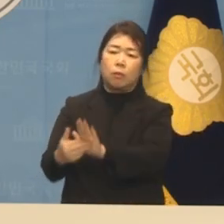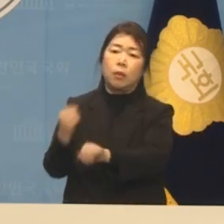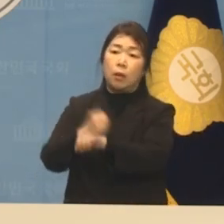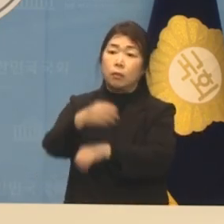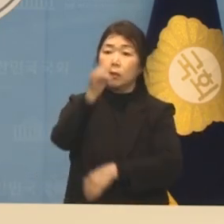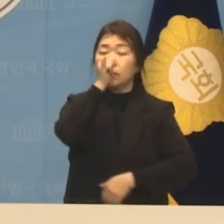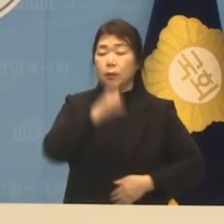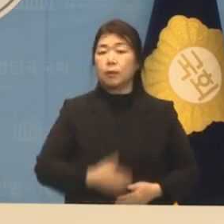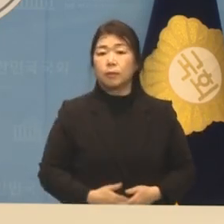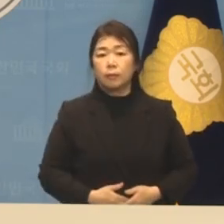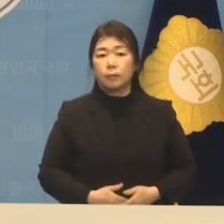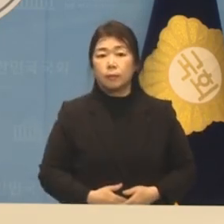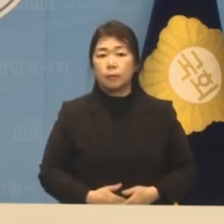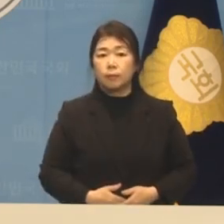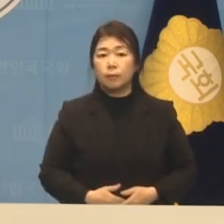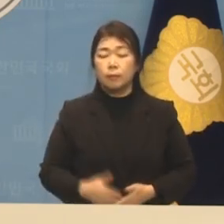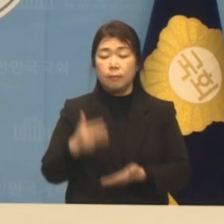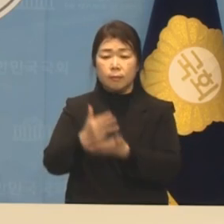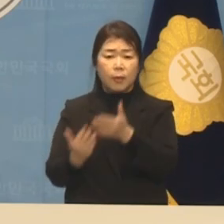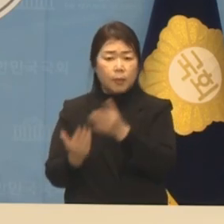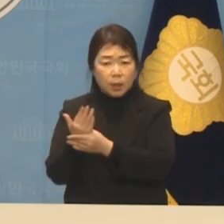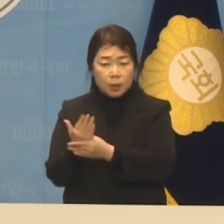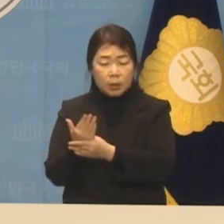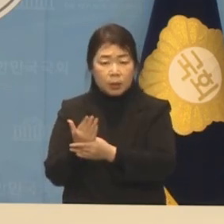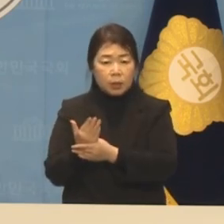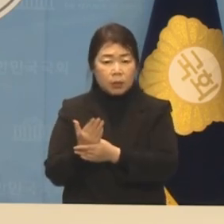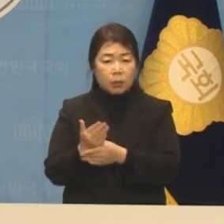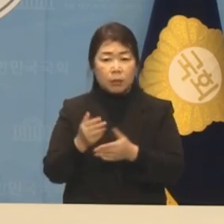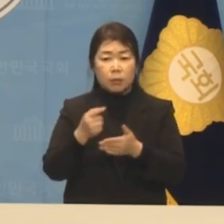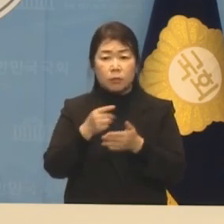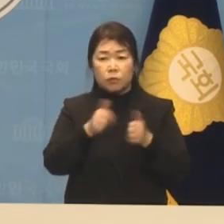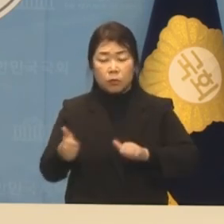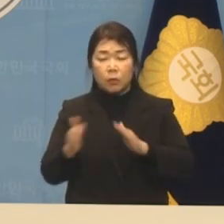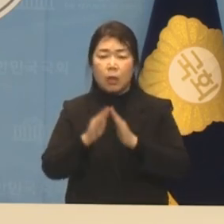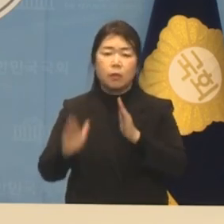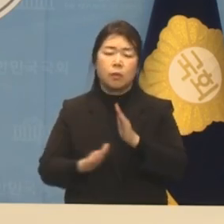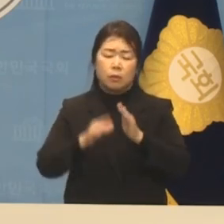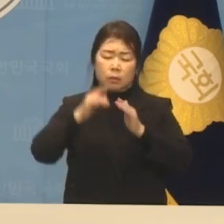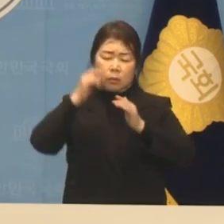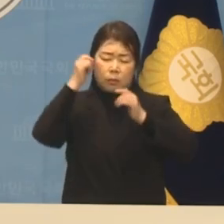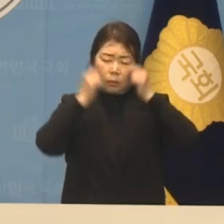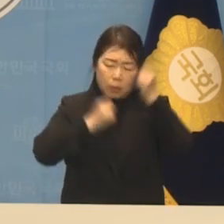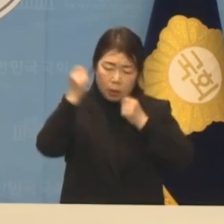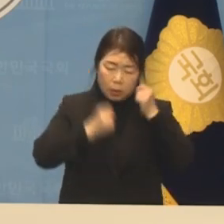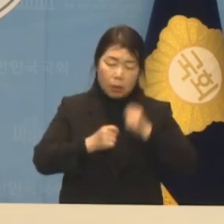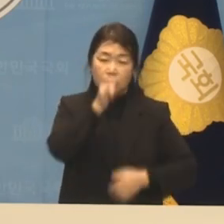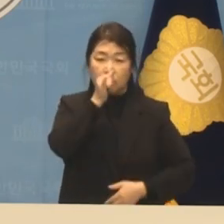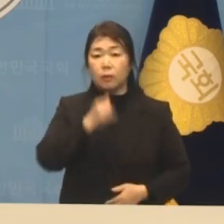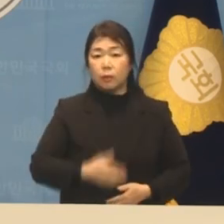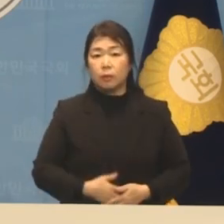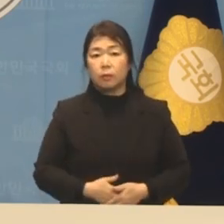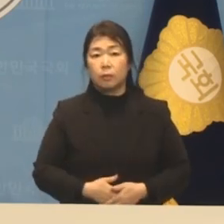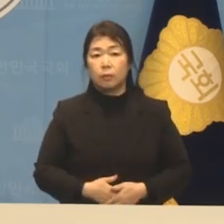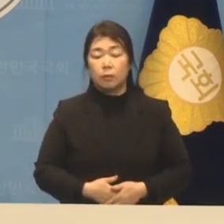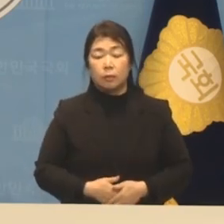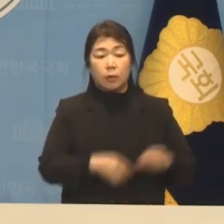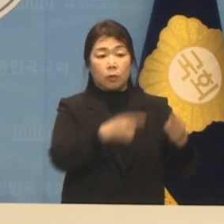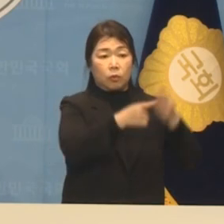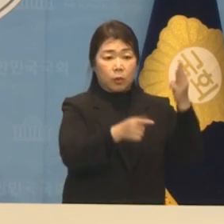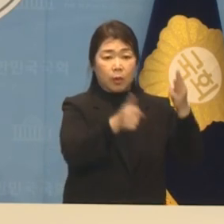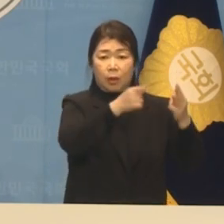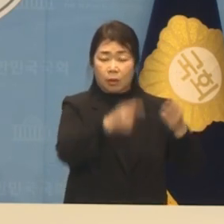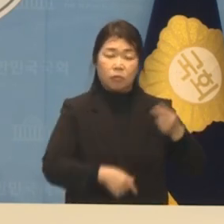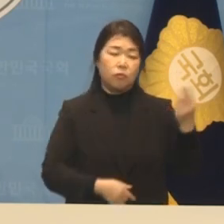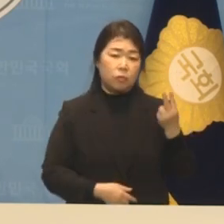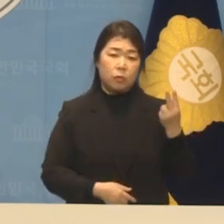희생자 가족들이 피 눈물을 흘리고 있습니다. 윤석열 한동훈 정권은 권력의